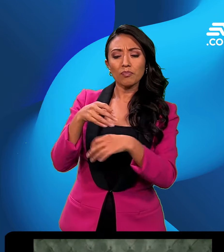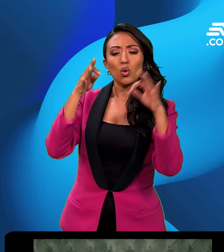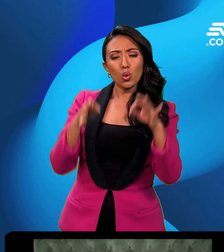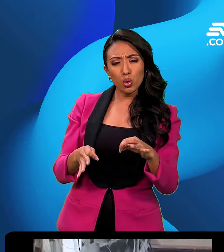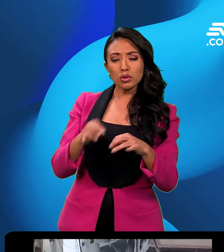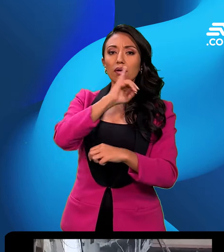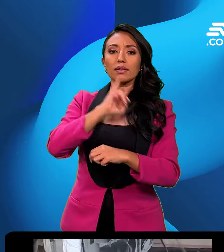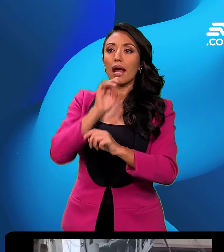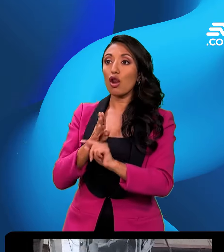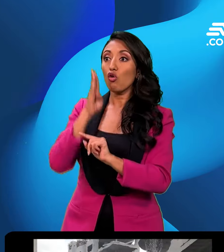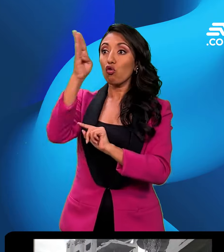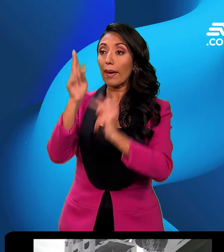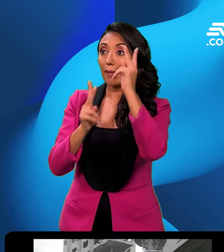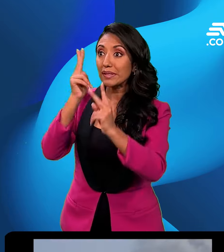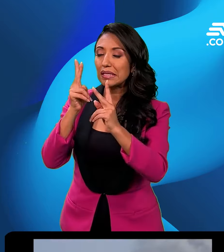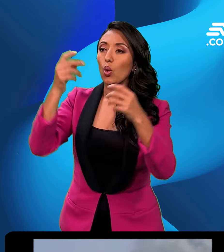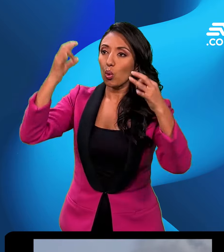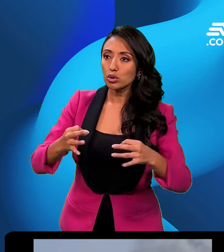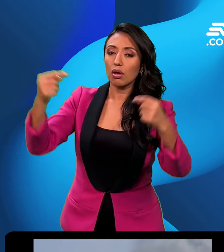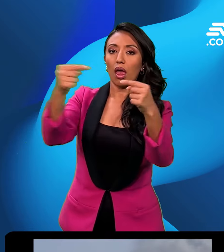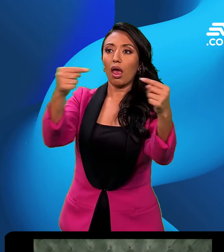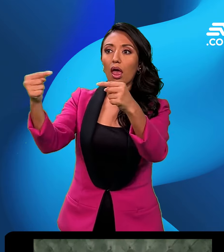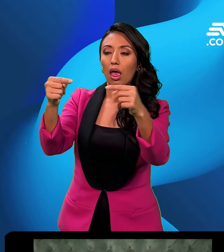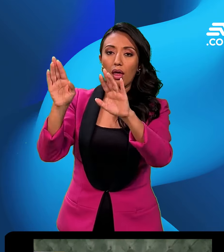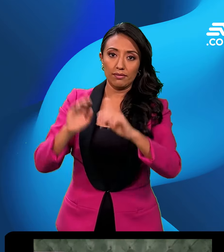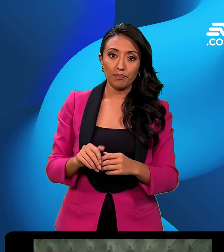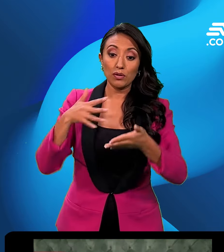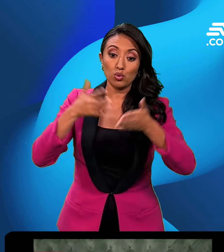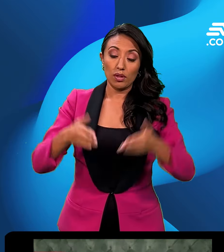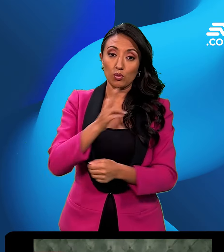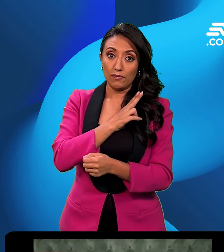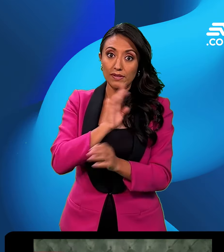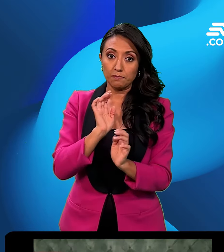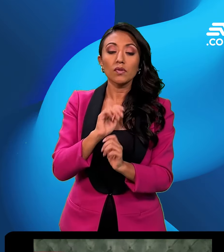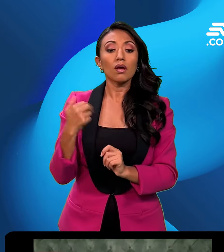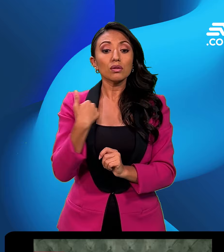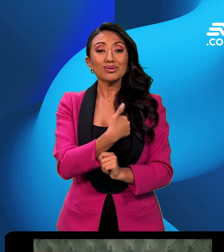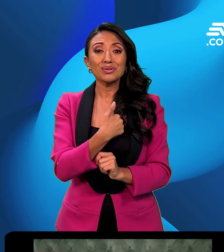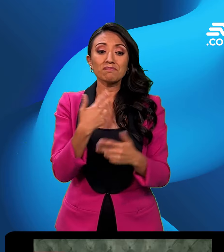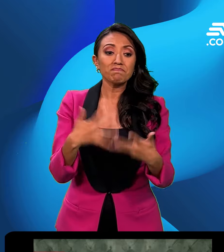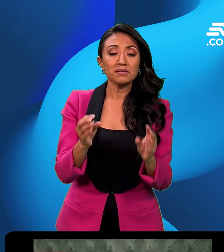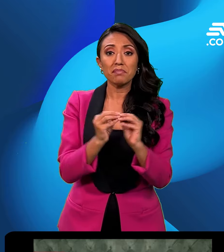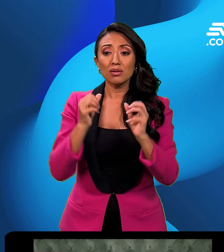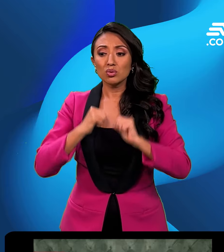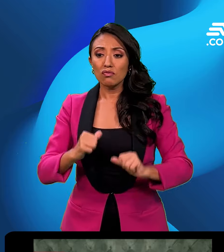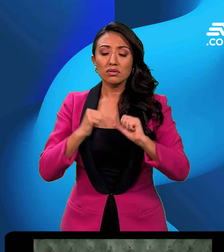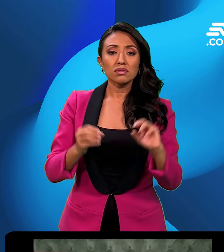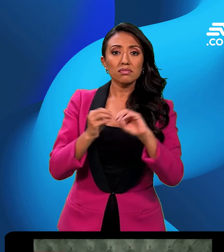una visita académica a Israel justo el día que estalló el conflicto. Cada día que pasa son más incertidumbres para nosotros. Cada vez hay más muertes, cada vez hay